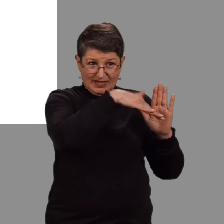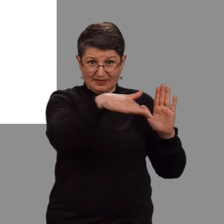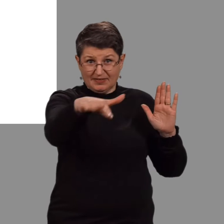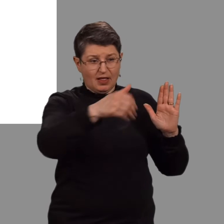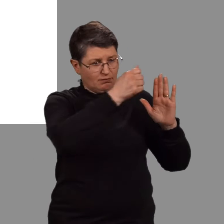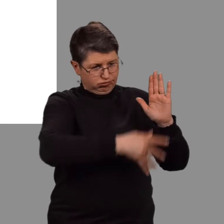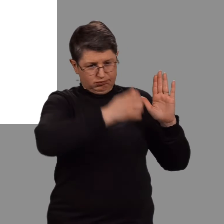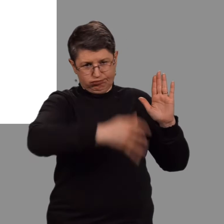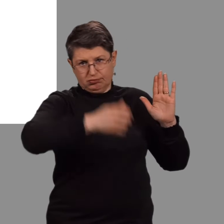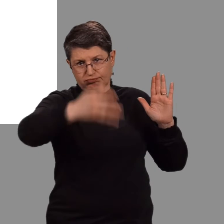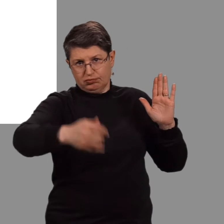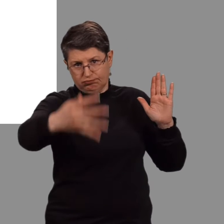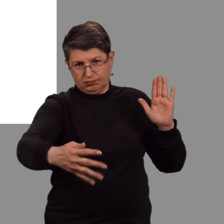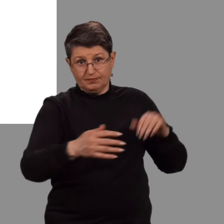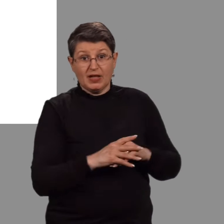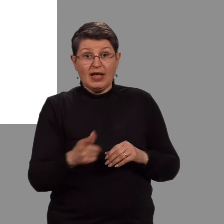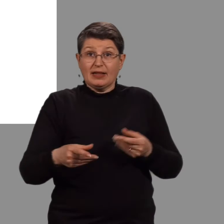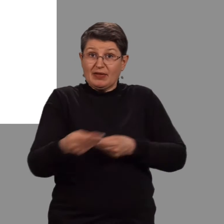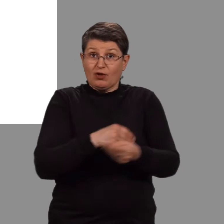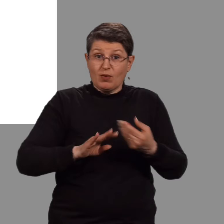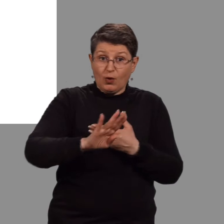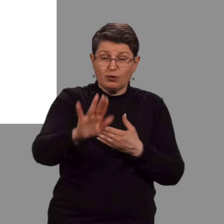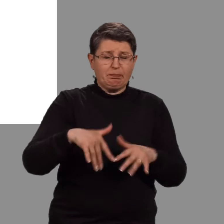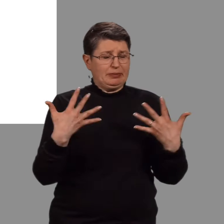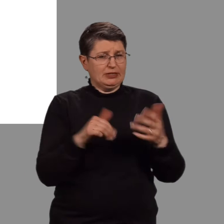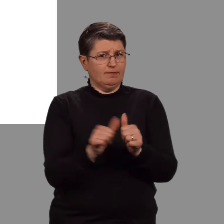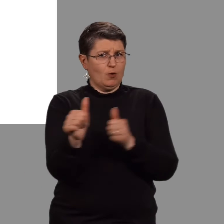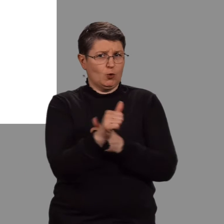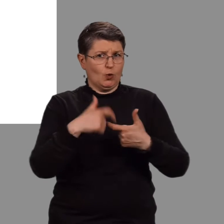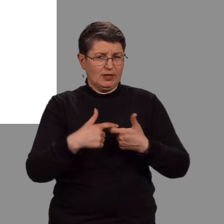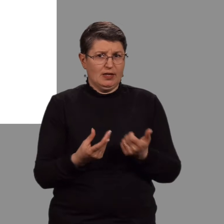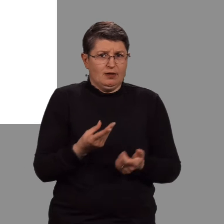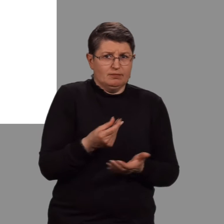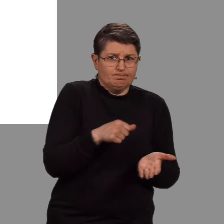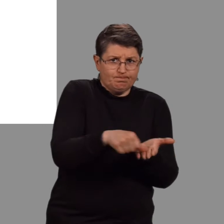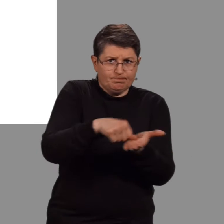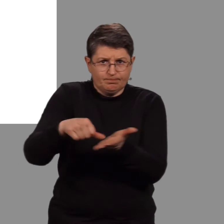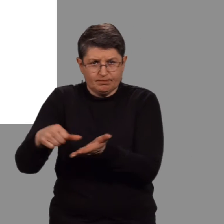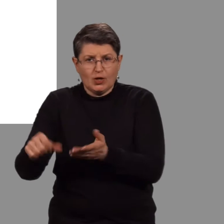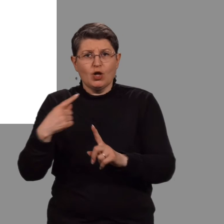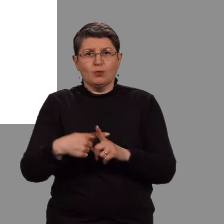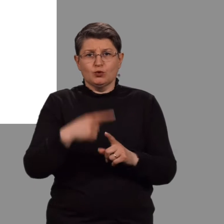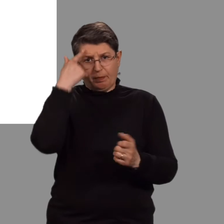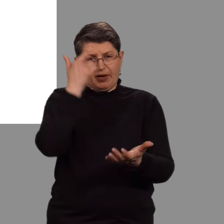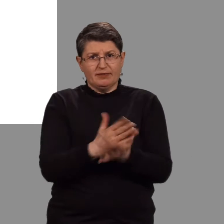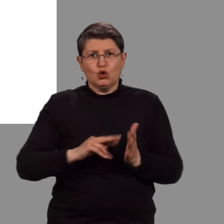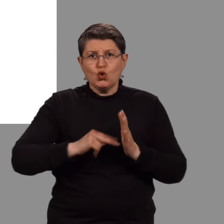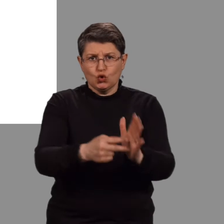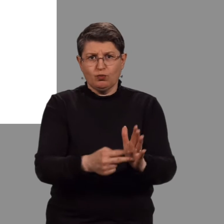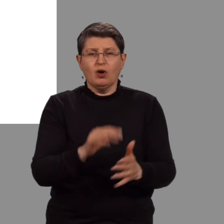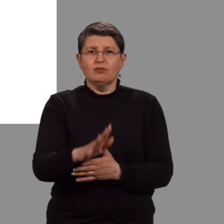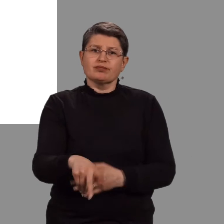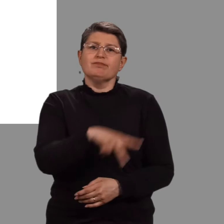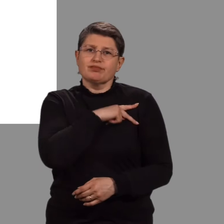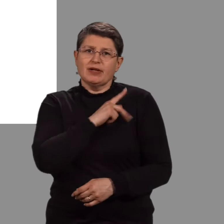verkefni. Í fjármála áallin er laður grunnur að skýri fórgangslöðin útgelda og markvæðum undirbúningi aðgerða til náð frá markmiðum í fjármála stefnu og